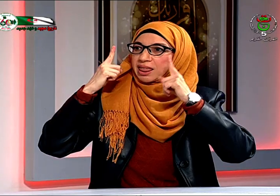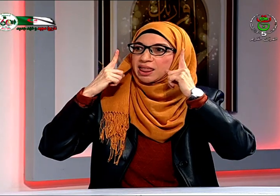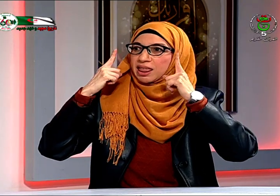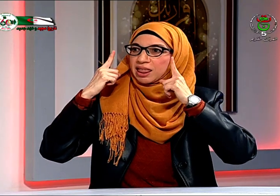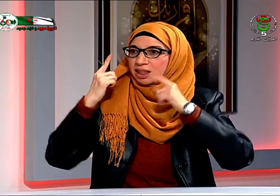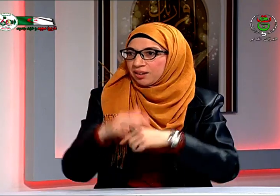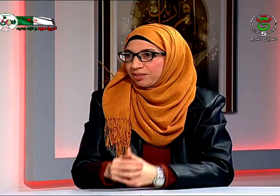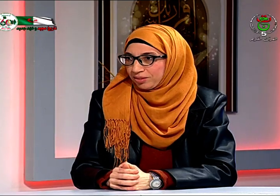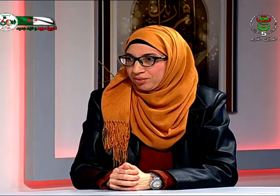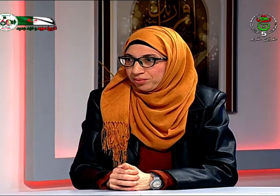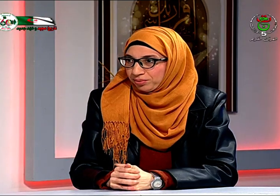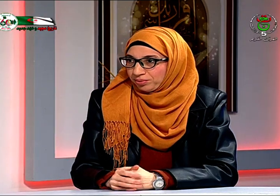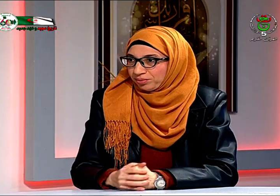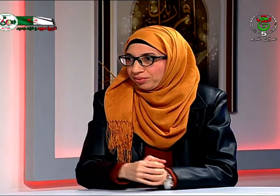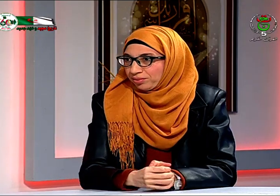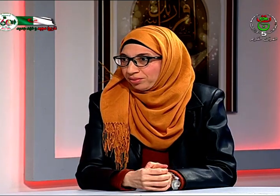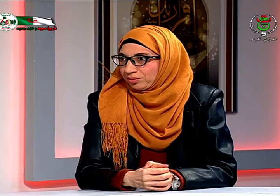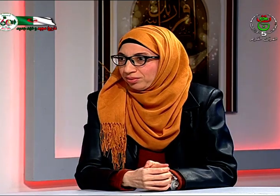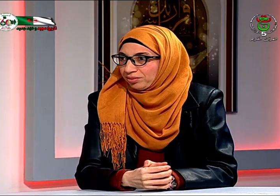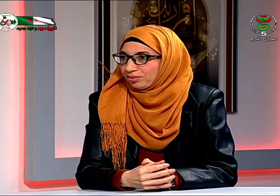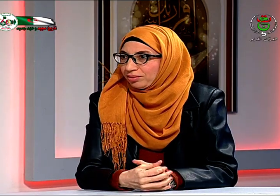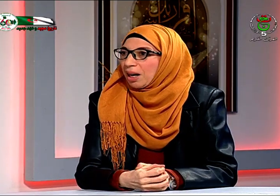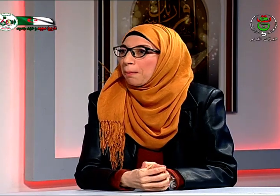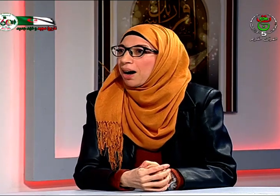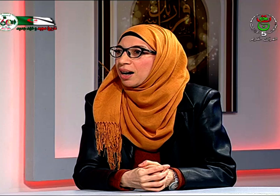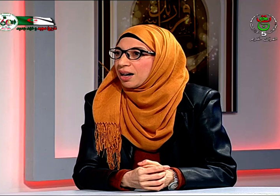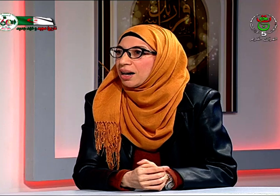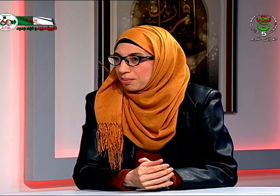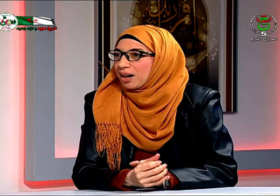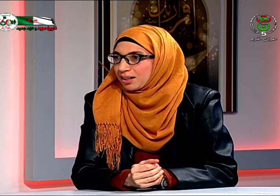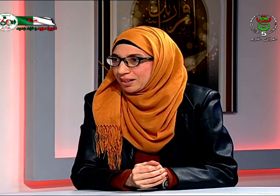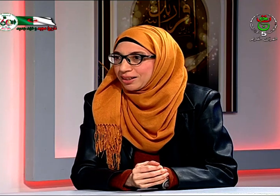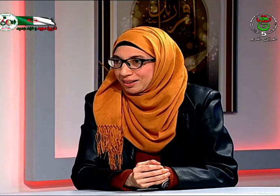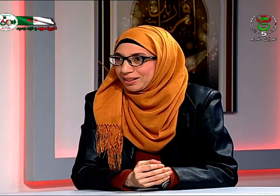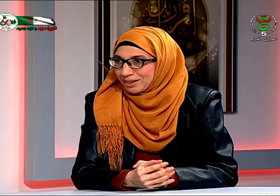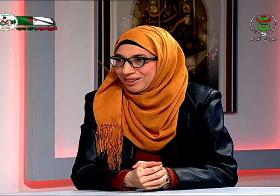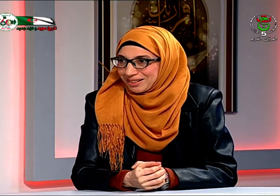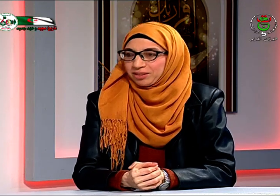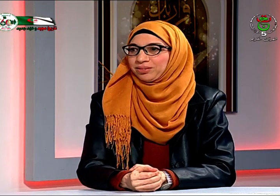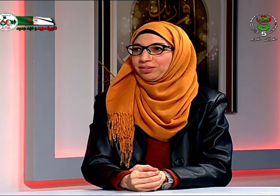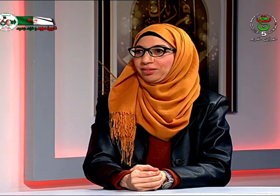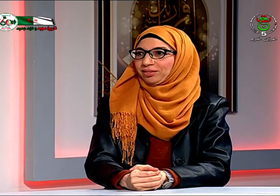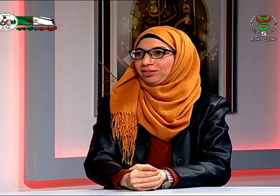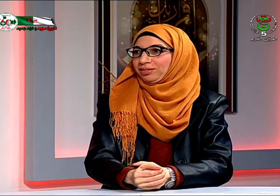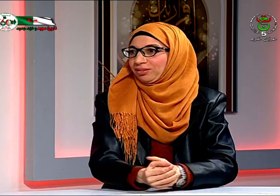سنتكلم عن يعني مشوارك لما ذهبت إلى باريس نعم سنتكلم لاحقا أنا